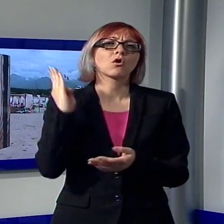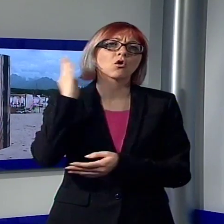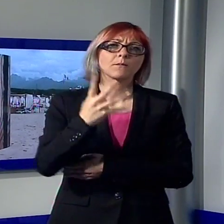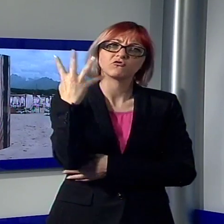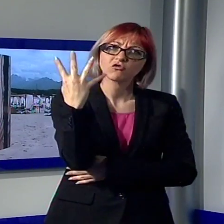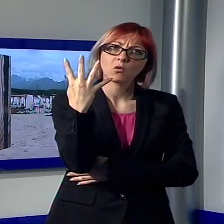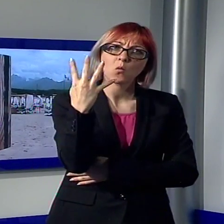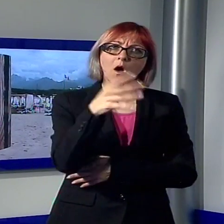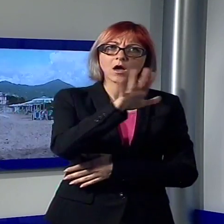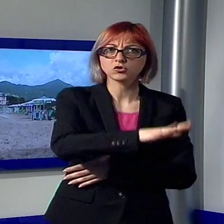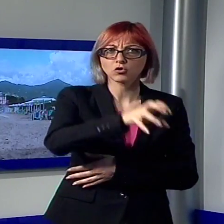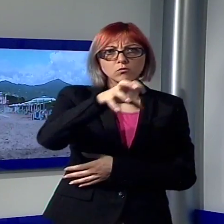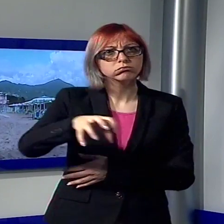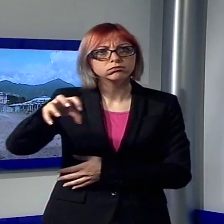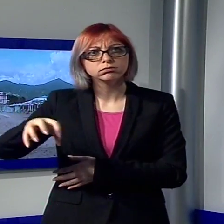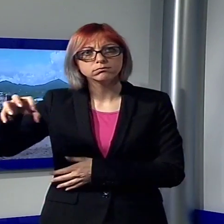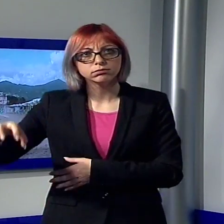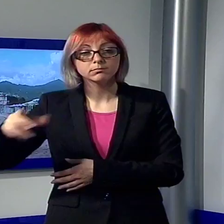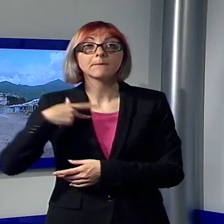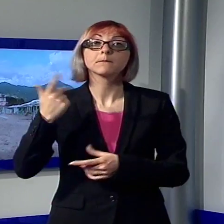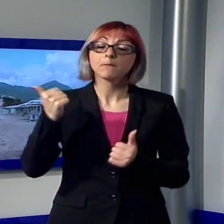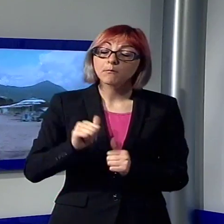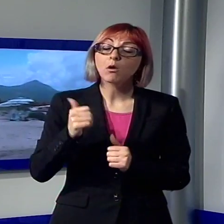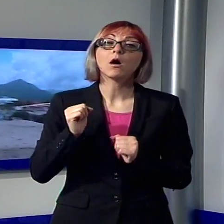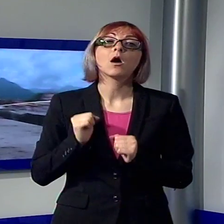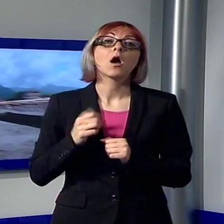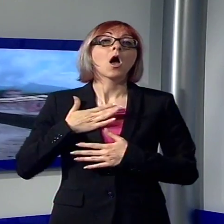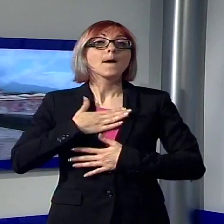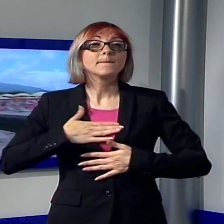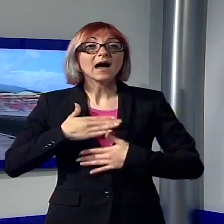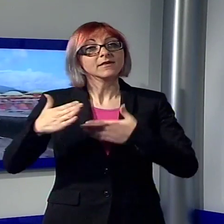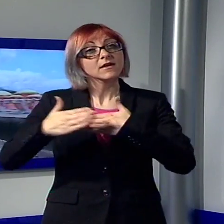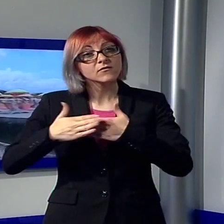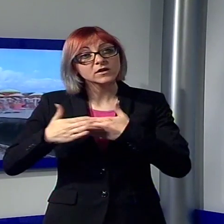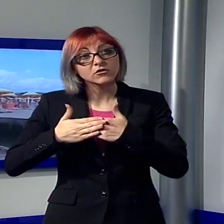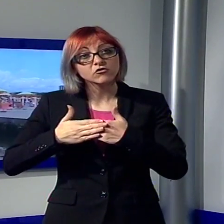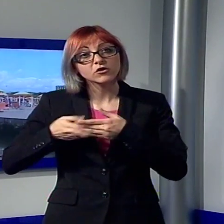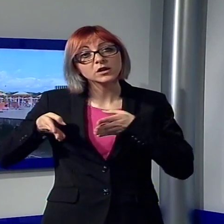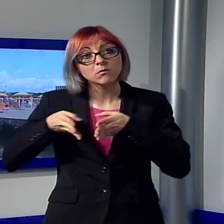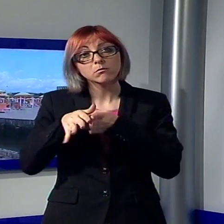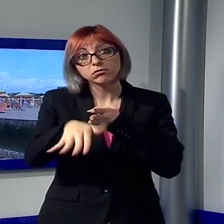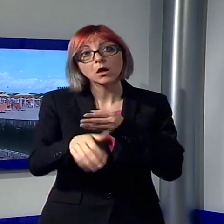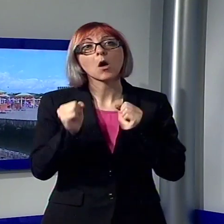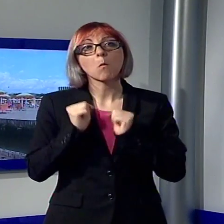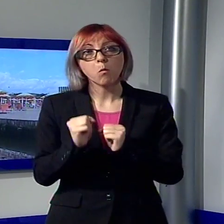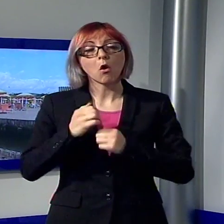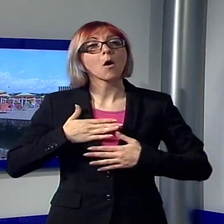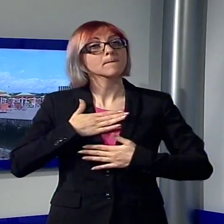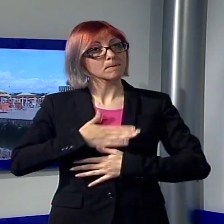resta infatti valida paradossalmente nei due bagni che si trovano al ridosso della foce stessa. Siamo sicuri, attacca il capogruppo